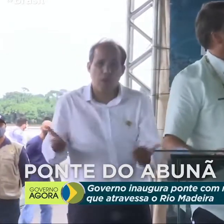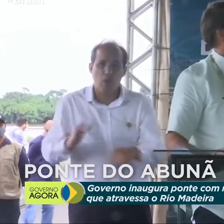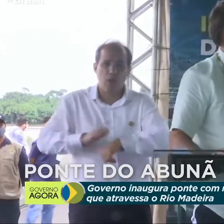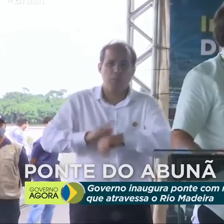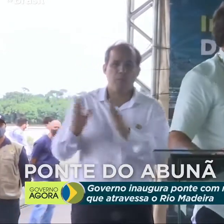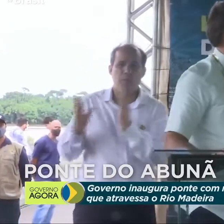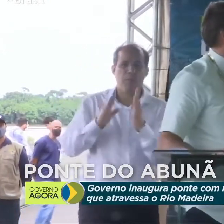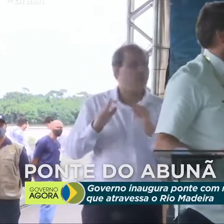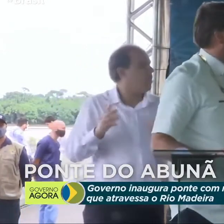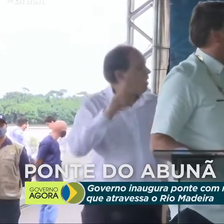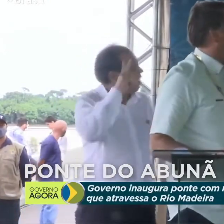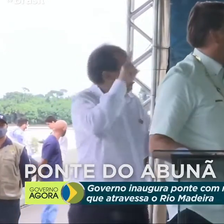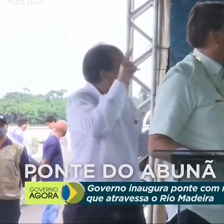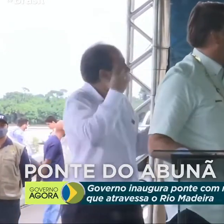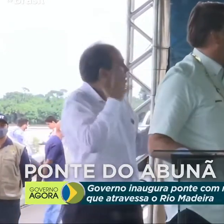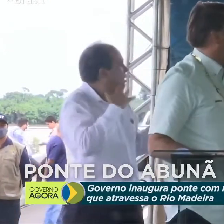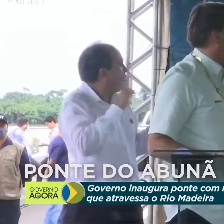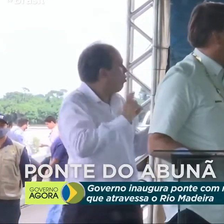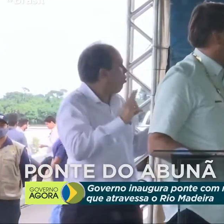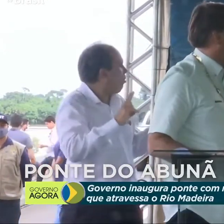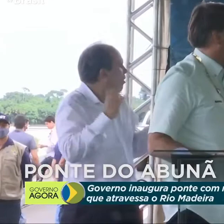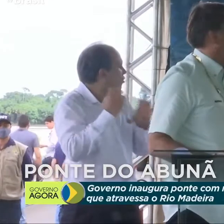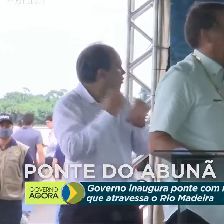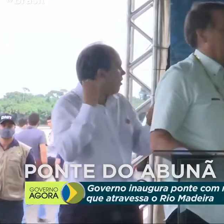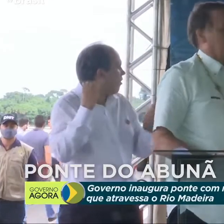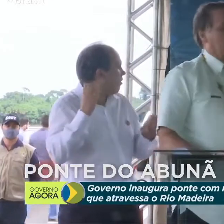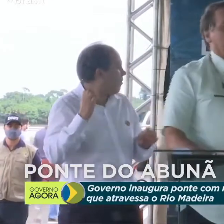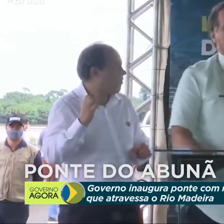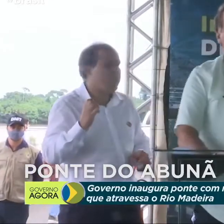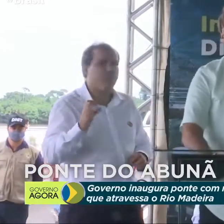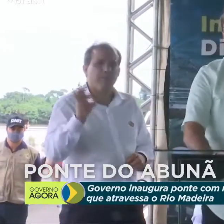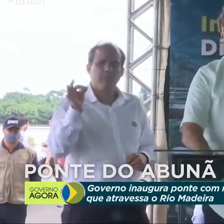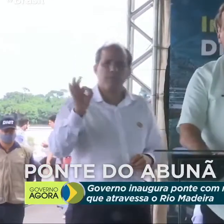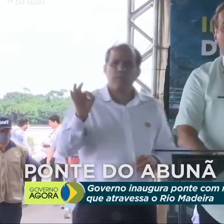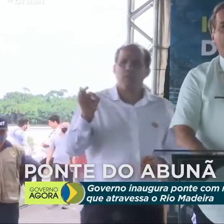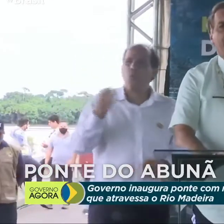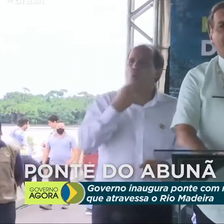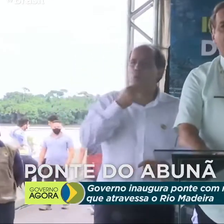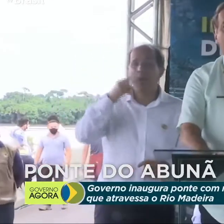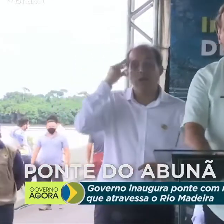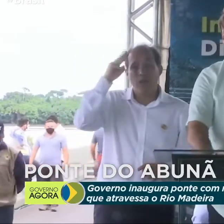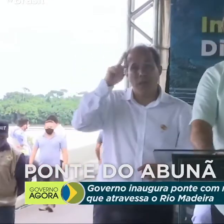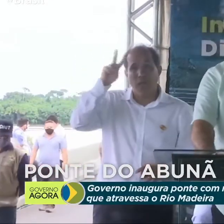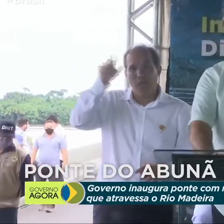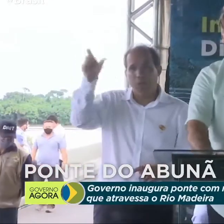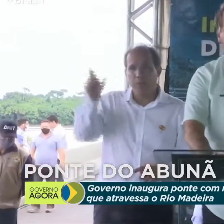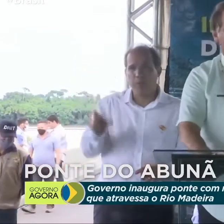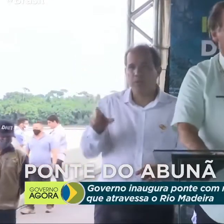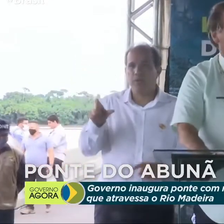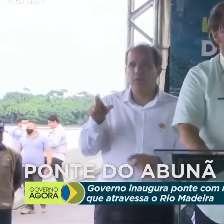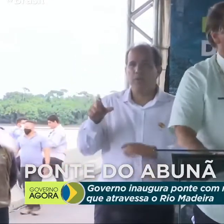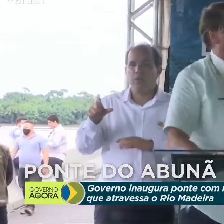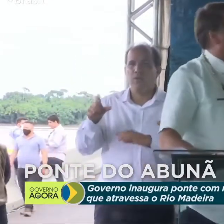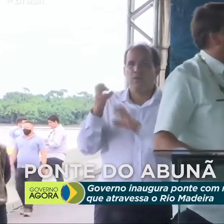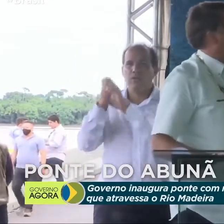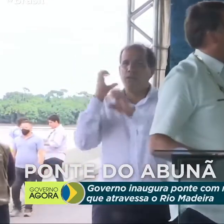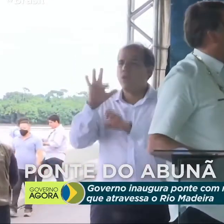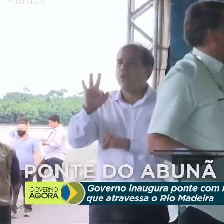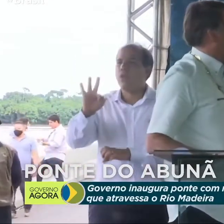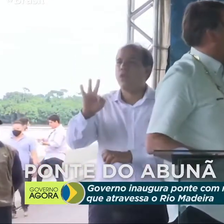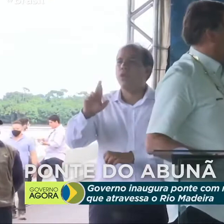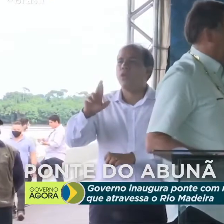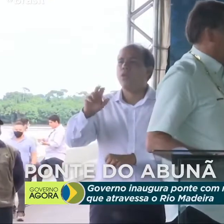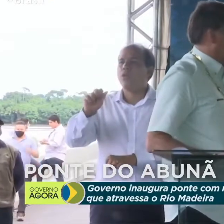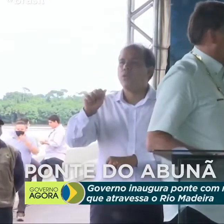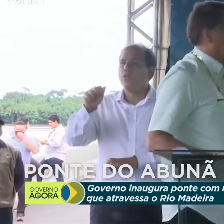Até a Tarcísio, me faça lembrar de novo o nome do engenheiro. Até em memória ao Francisco. Se for